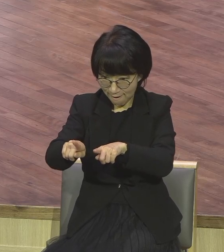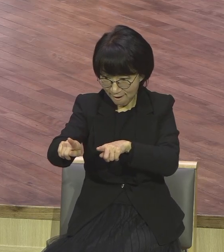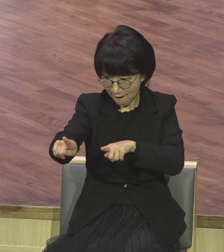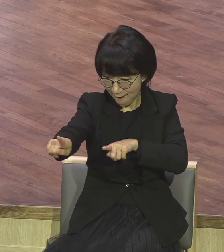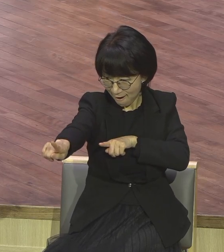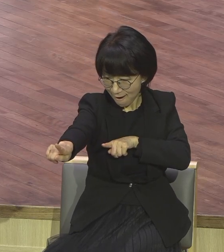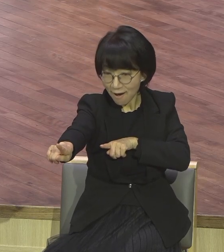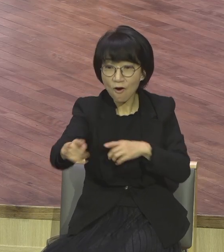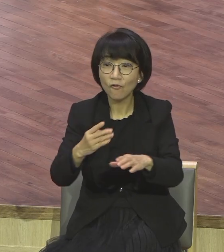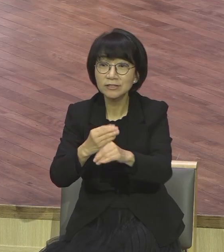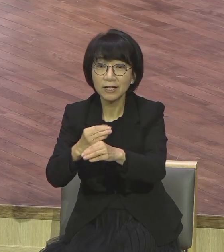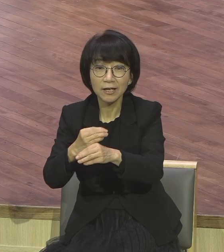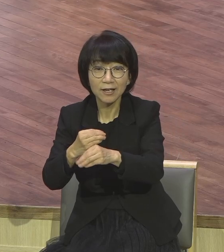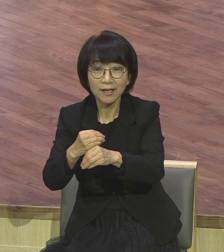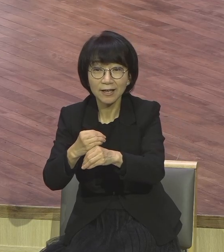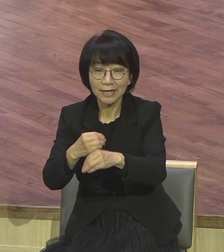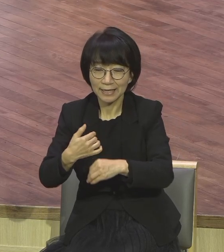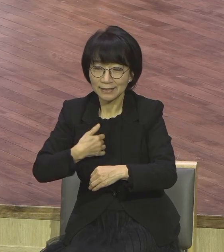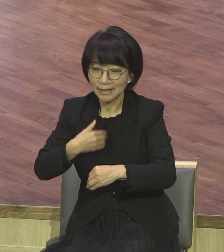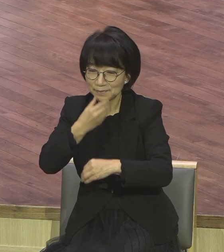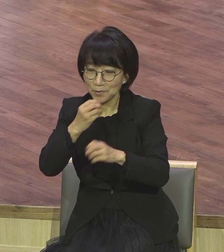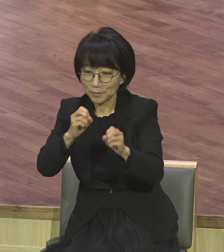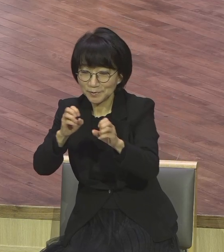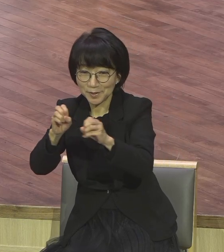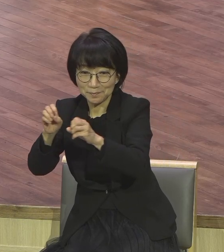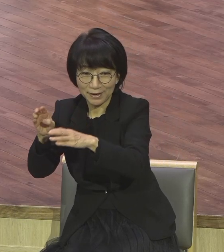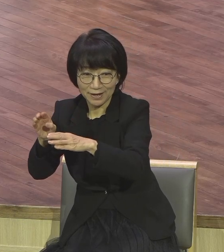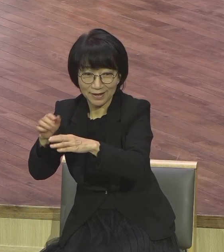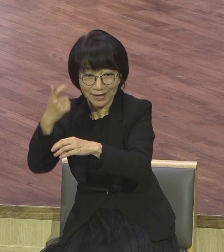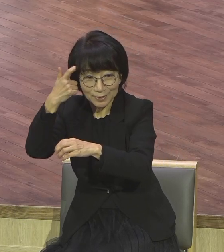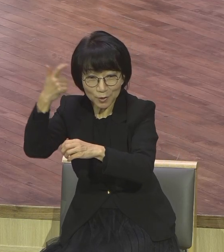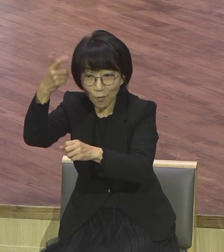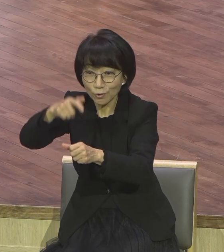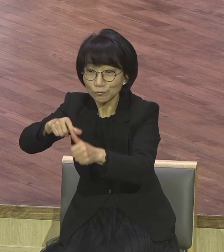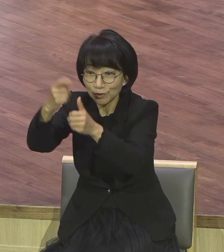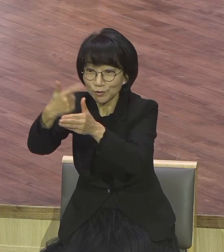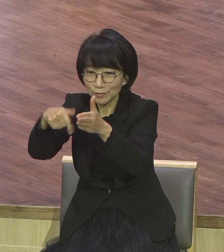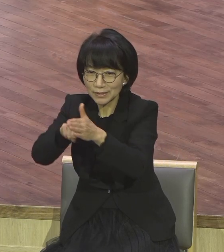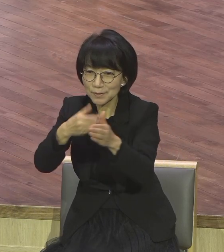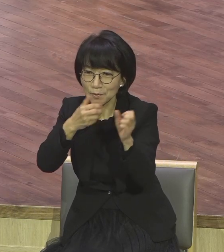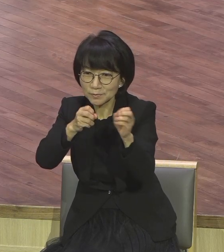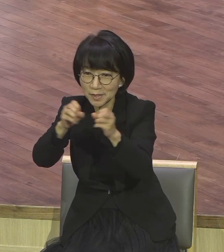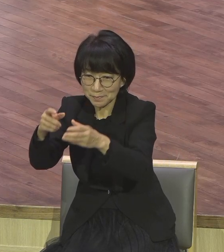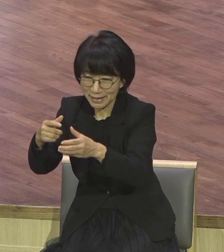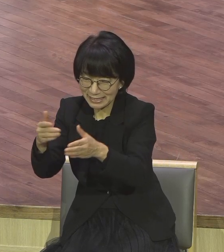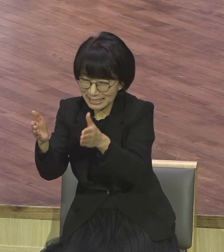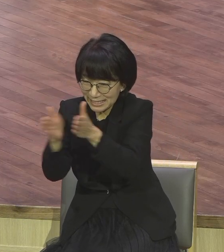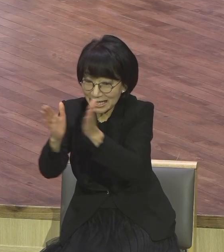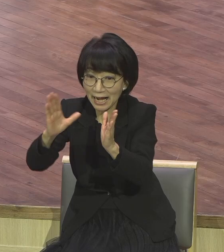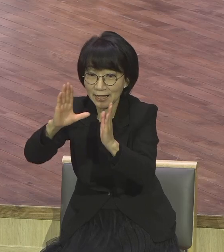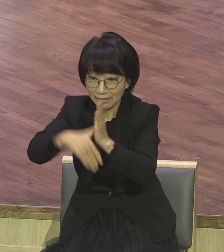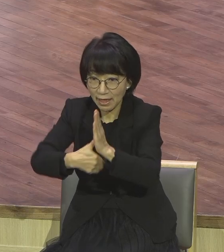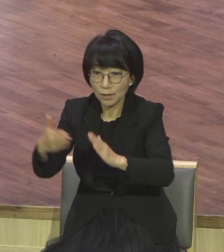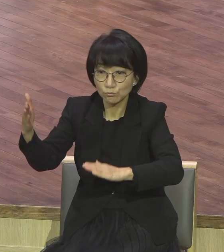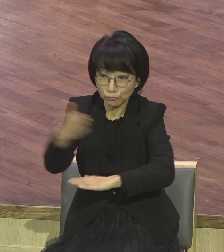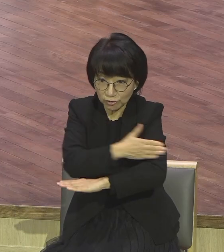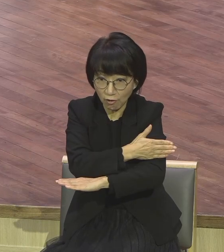영혼 구원을 위해 전도할 때 여러분 가장 하기 싫고 하지 않는 여기에 모든 답이 다